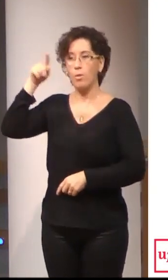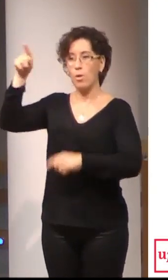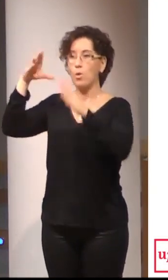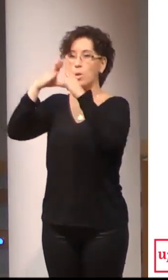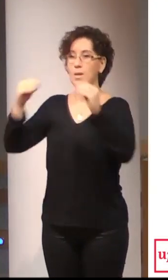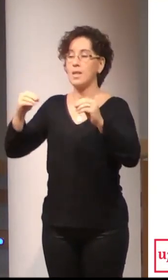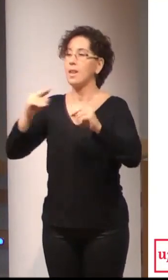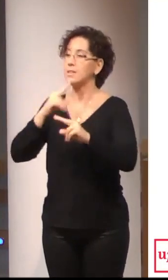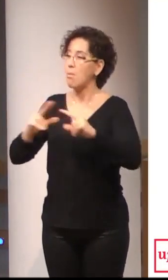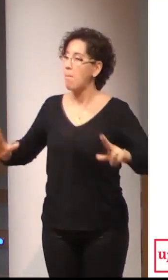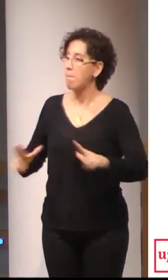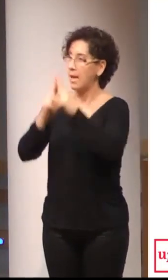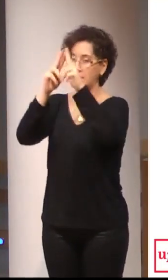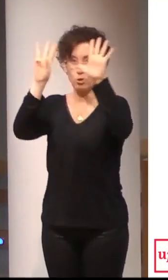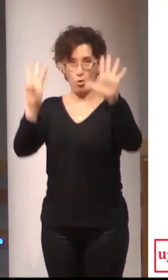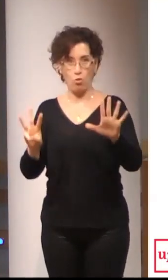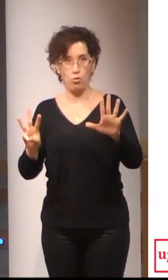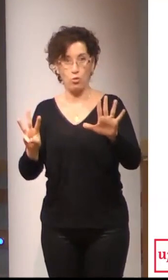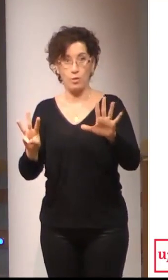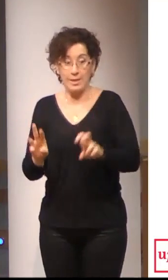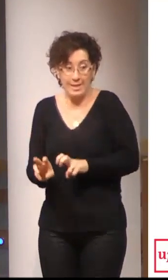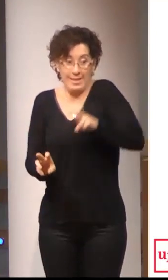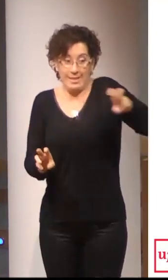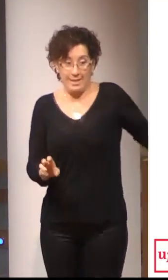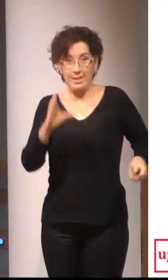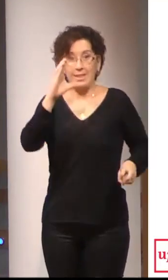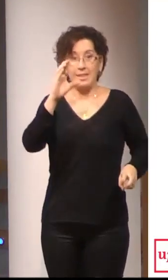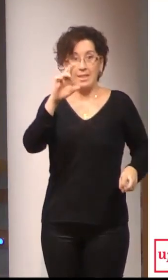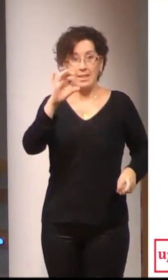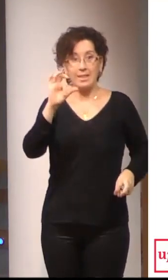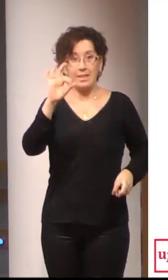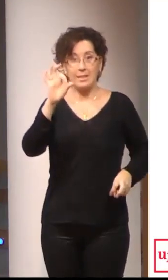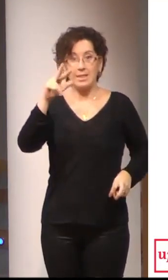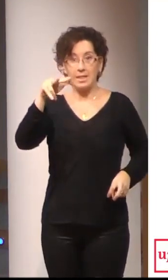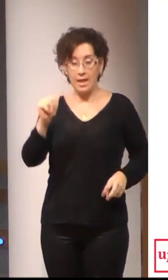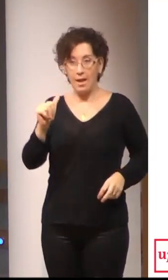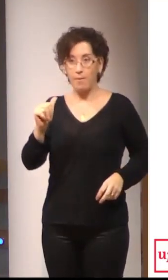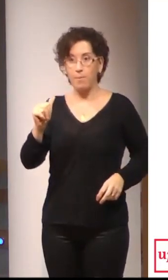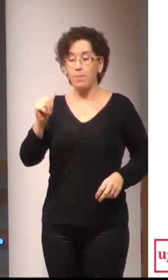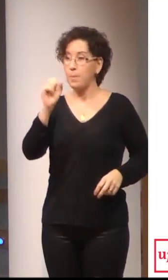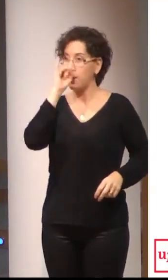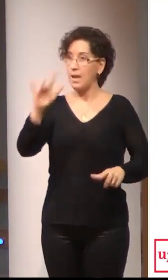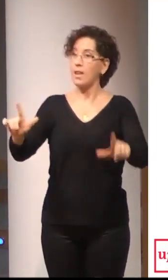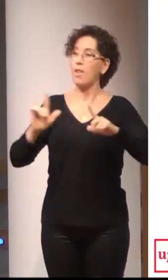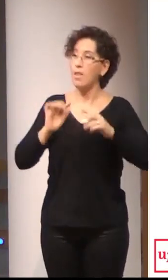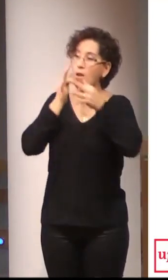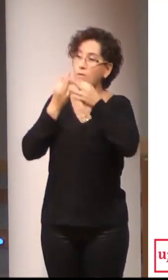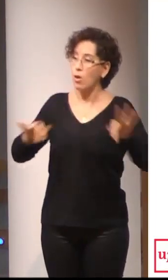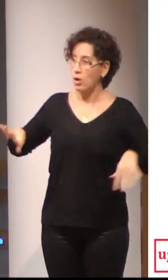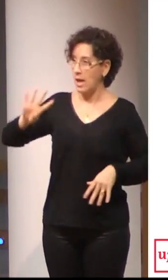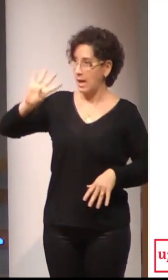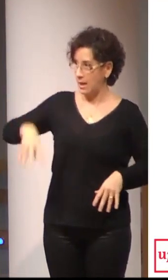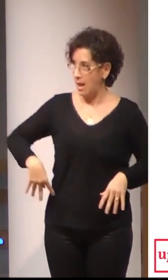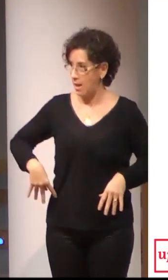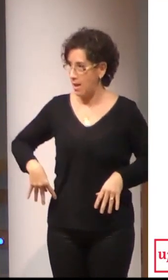París VIII. Tambén nos acompaña Cristina Gelpi Arroyo, que é licenciada en Filología Catalana, é